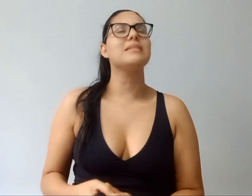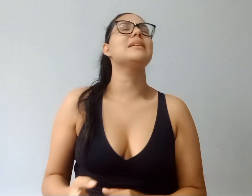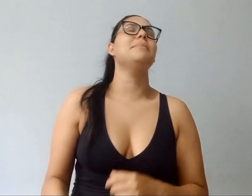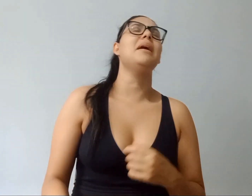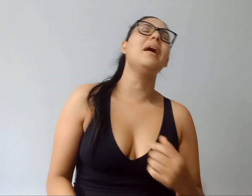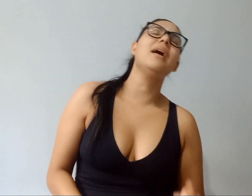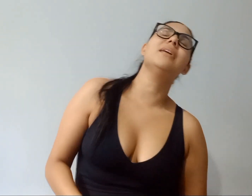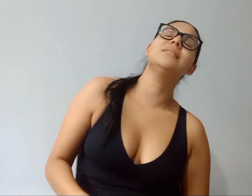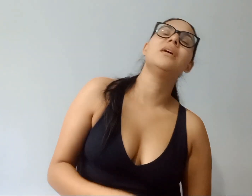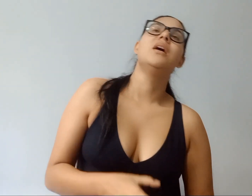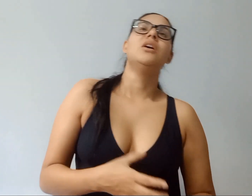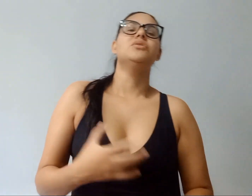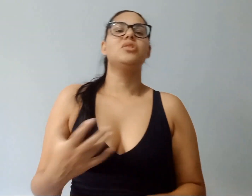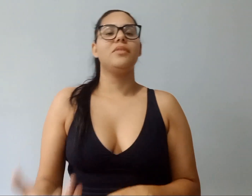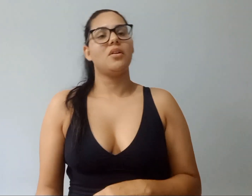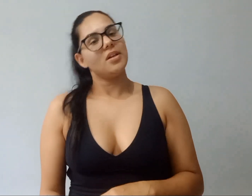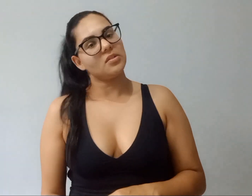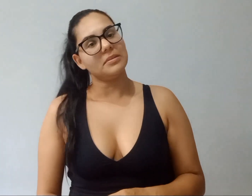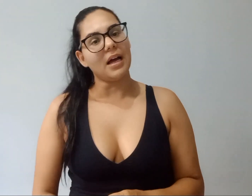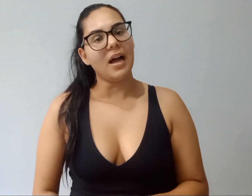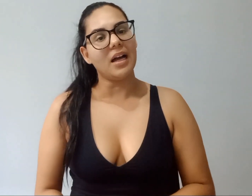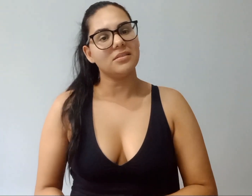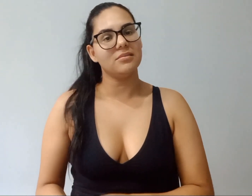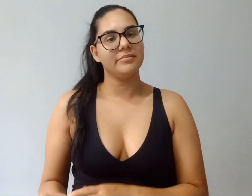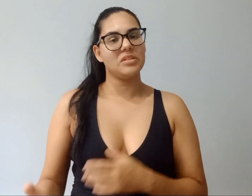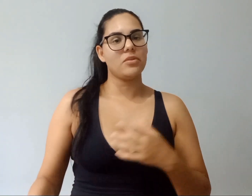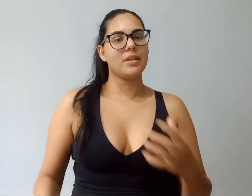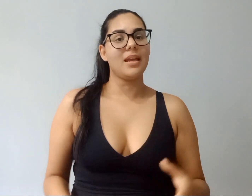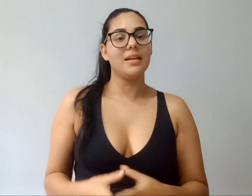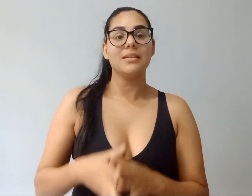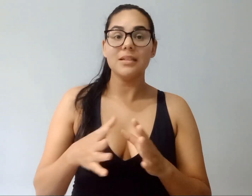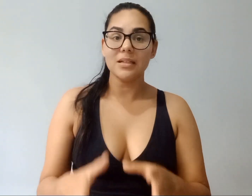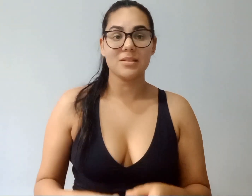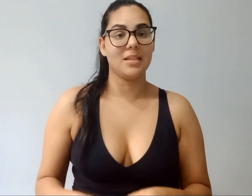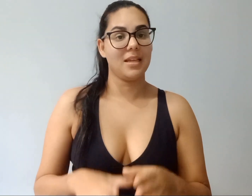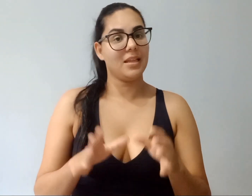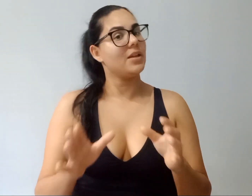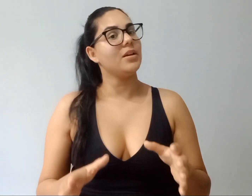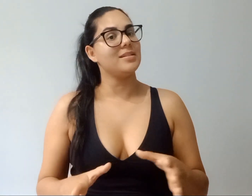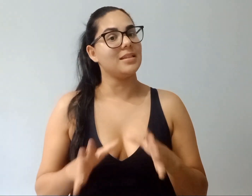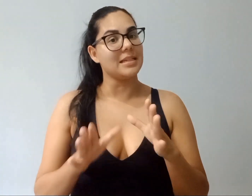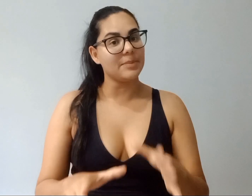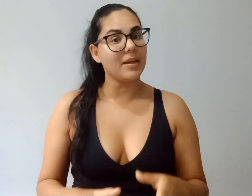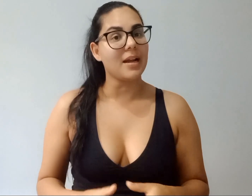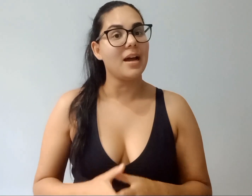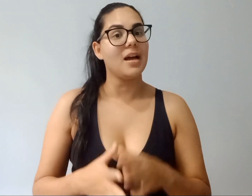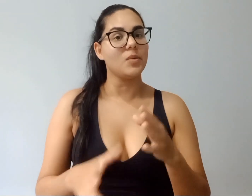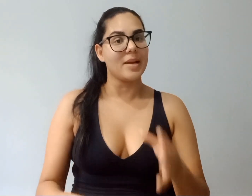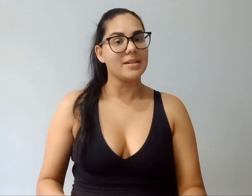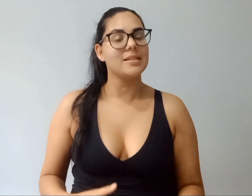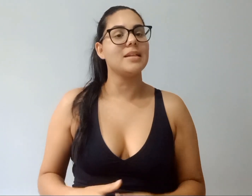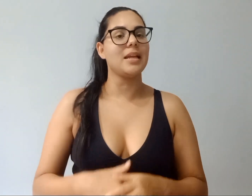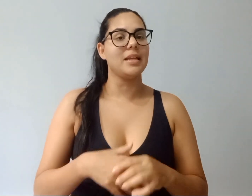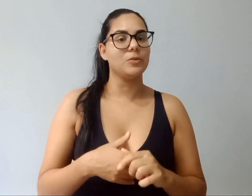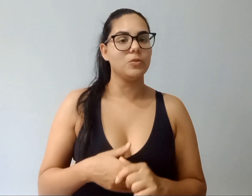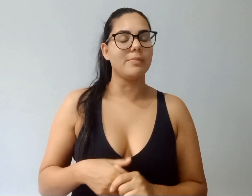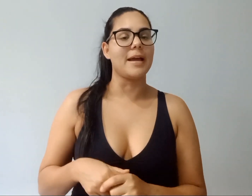desanimada, não tô vendo o resultado, não sei o quê. Ele, não, você tem que esperar, não é assim e tudo mais.